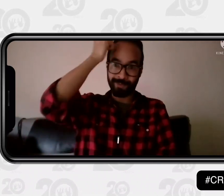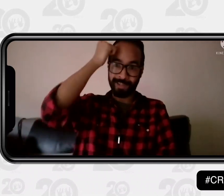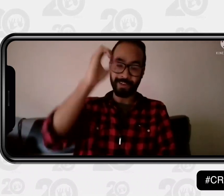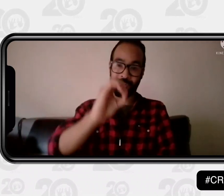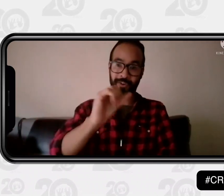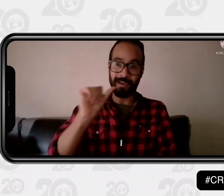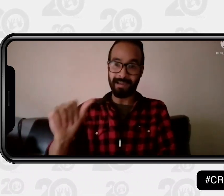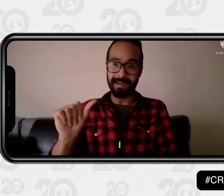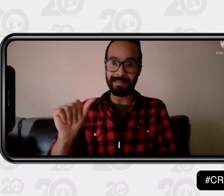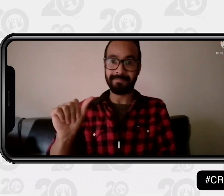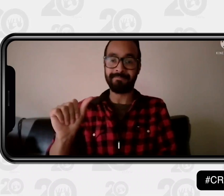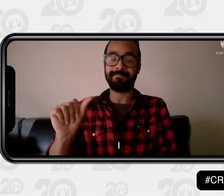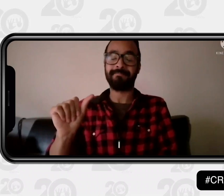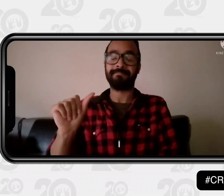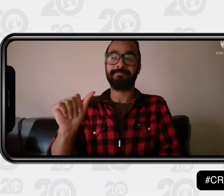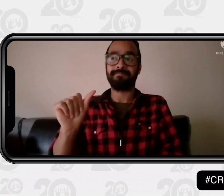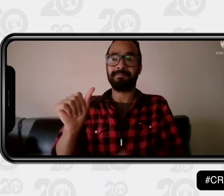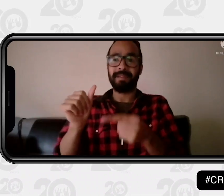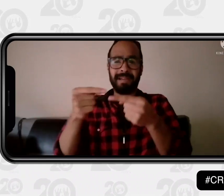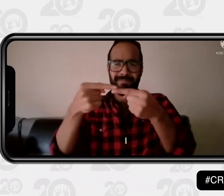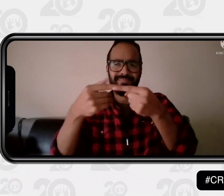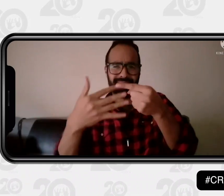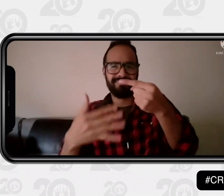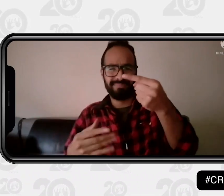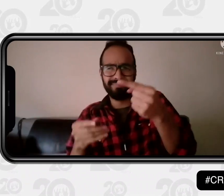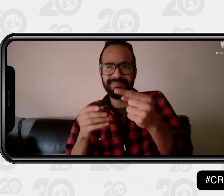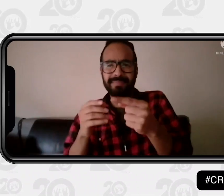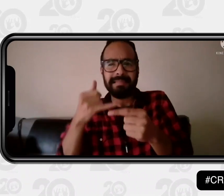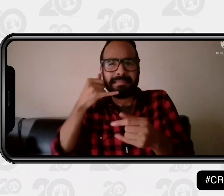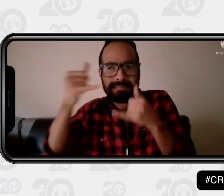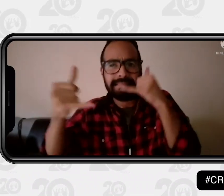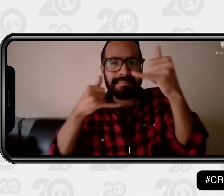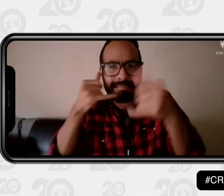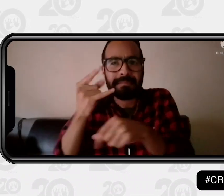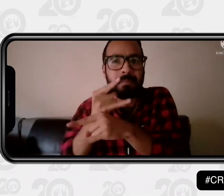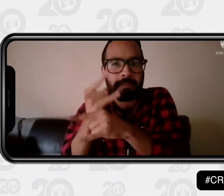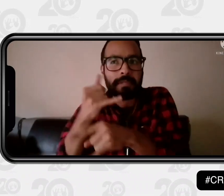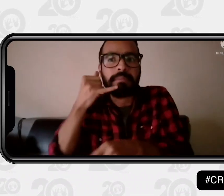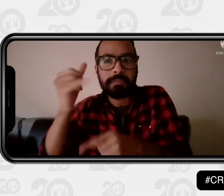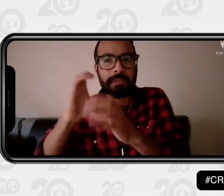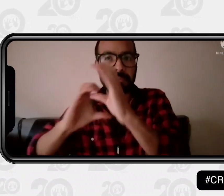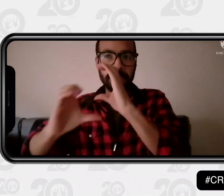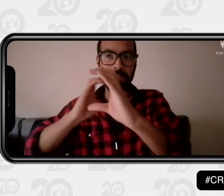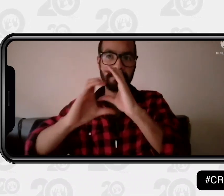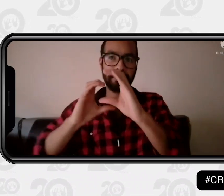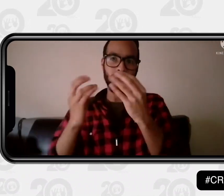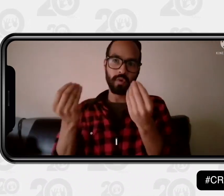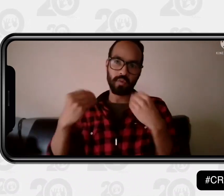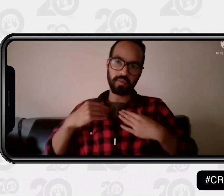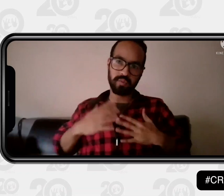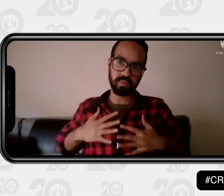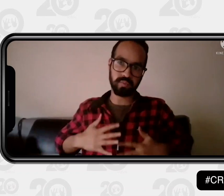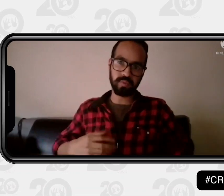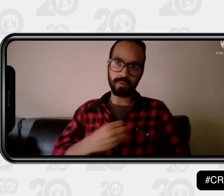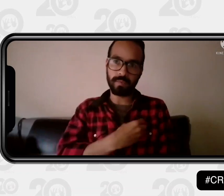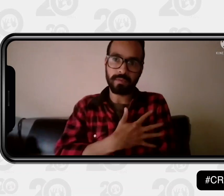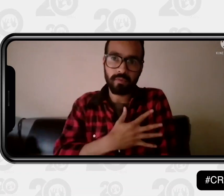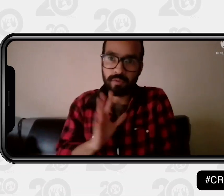para comunicarme con mi familia, con mis amigos, con mis docentes, realmente tiene muchísimas herramientas que nos